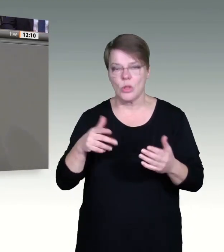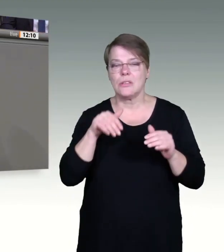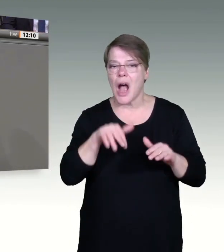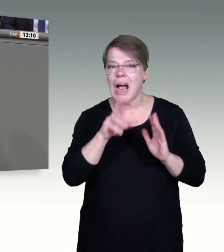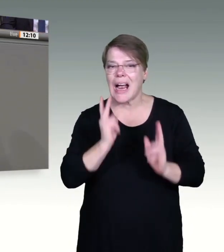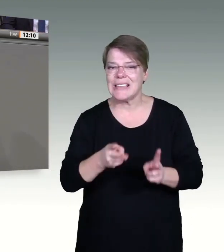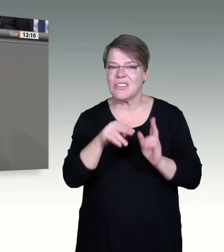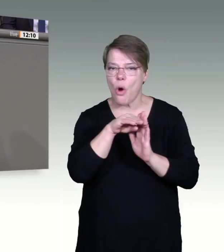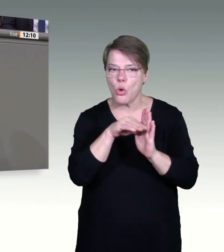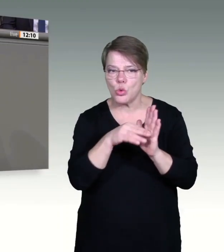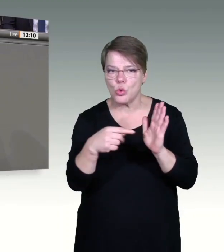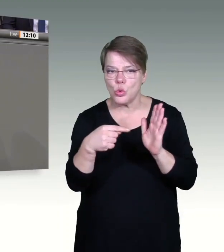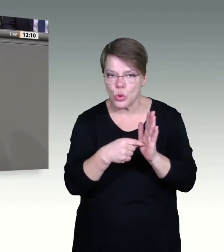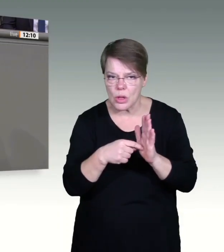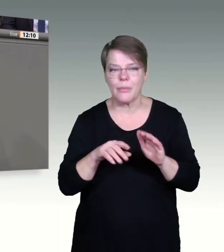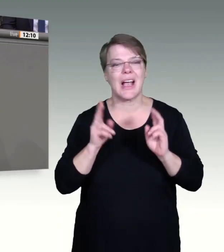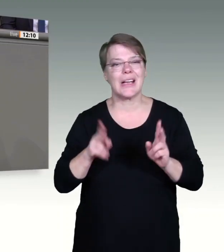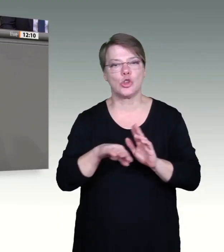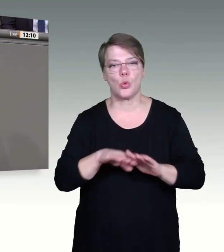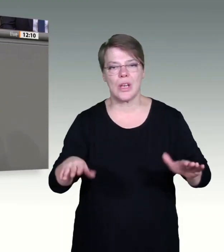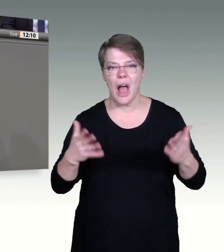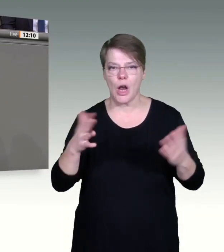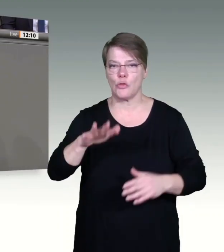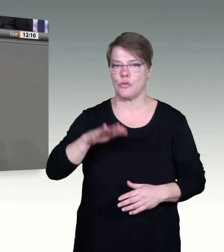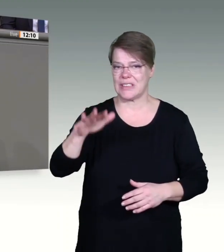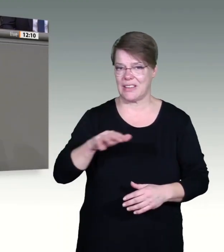Und, sage auch, wir kommen voran.